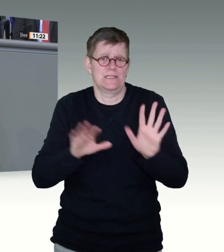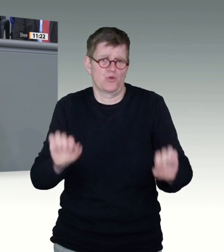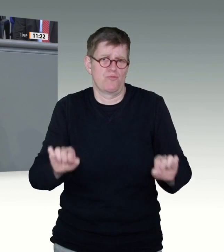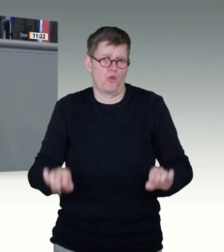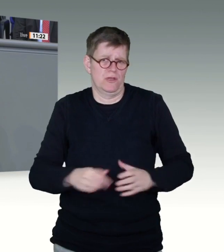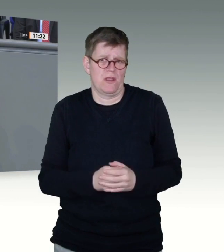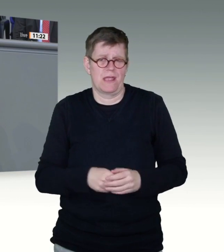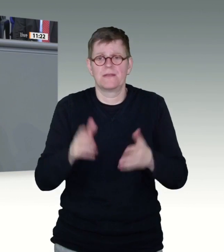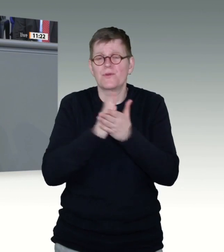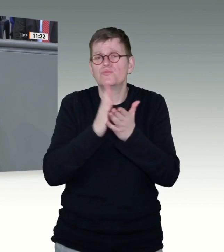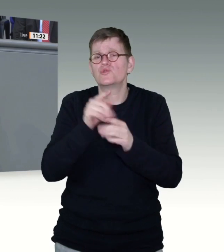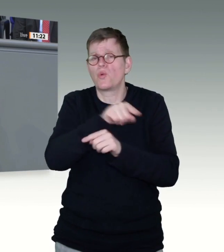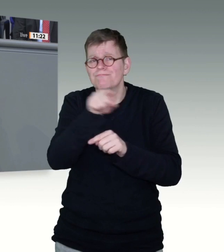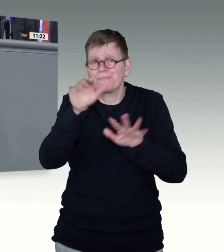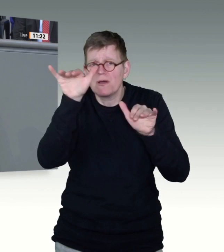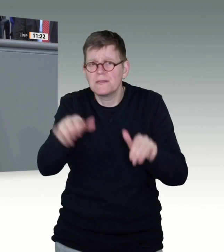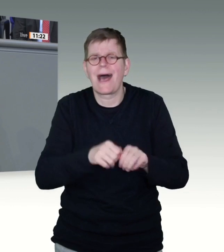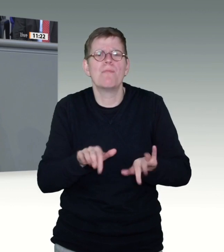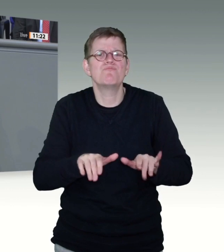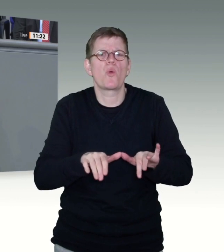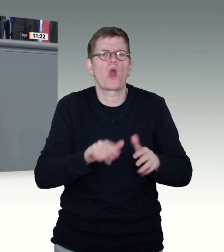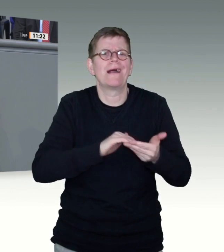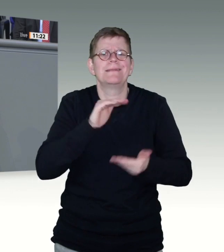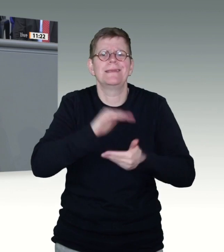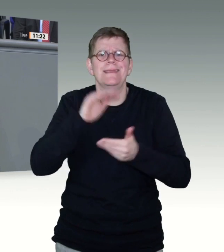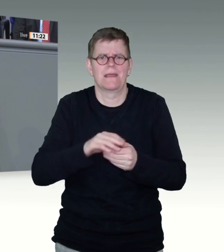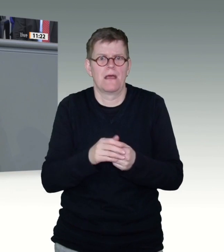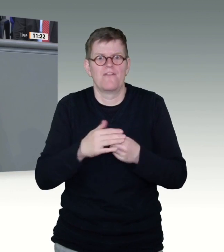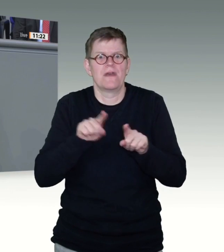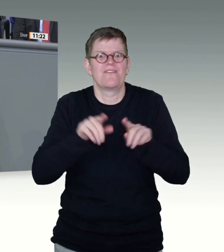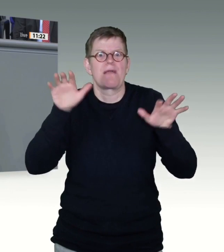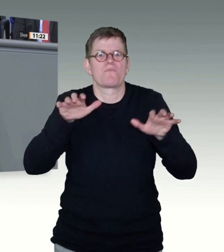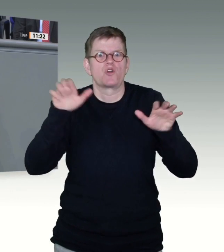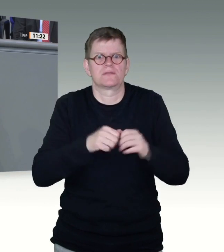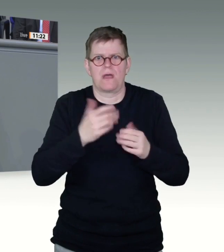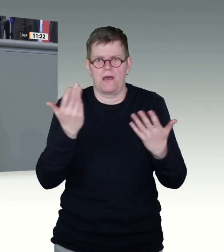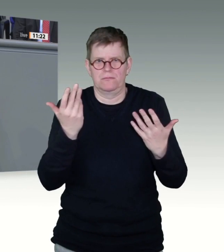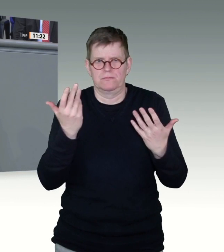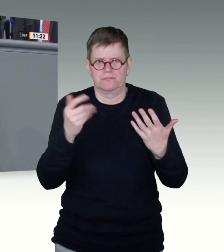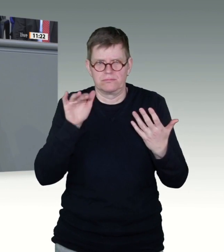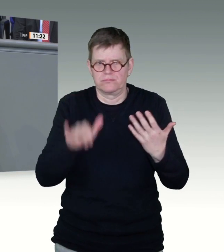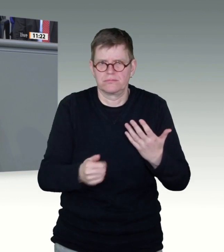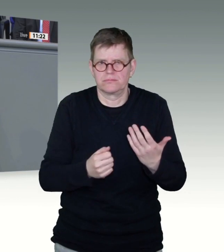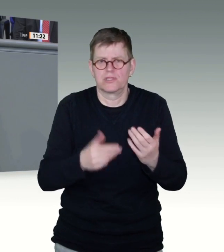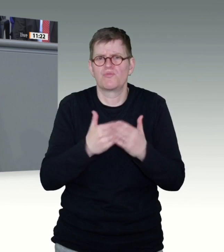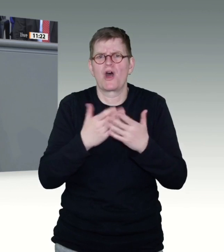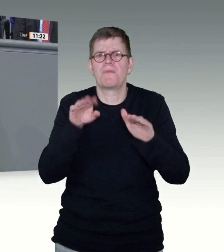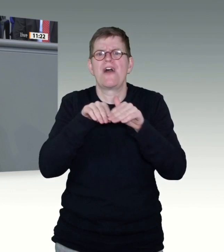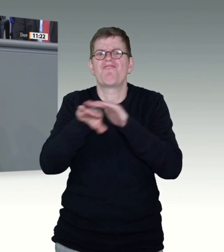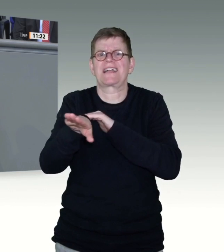und nicht darum, welches Land jetzt hier besser ist und unter welcher Führung. Das ist hier eine gesamtpolitische Aufgabe der Bundesländer wie